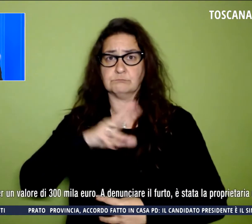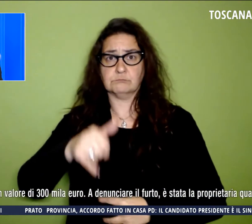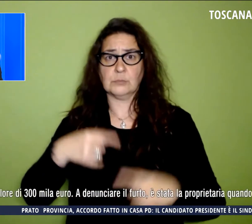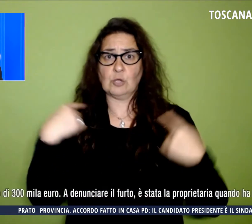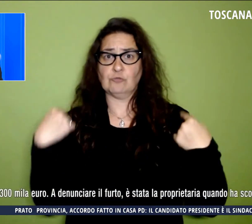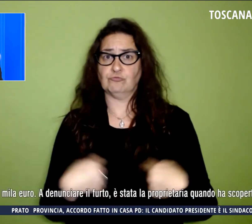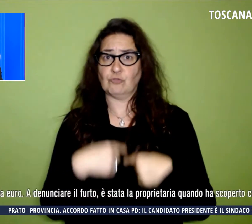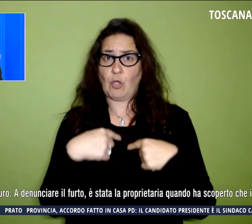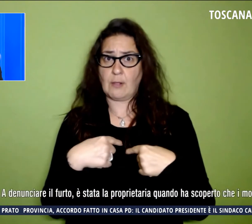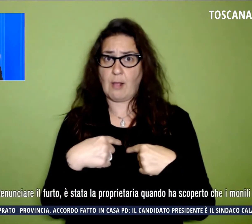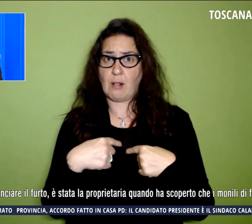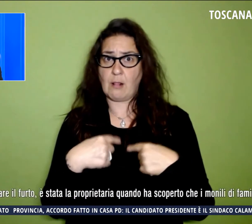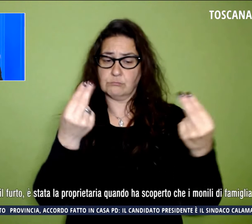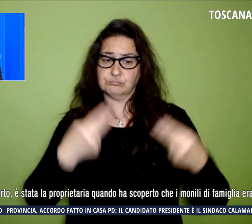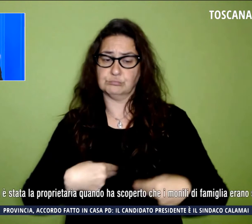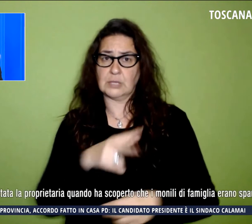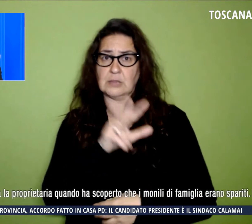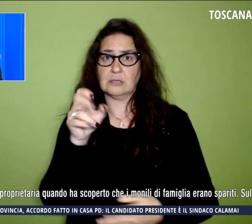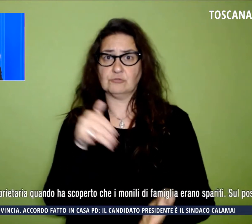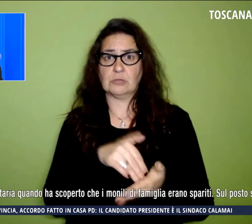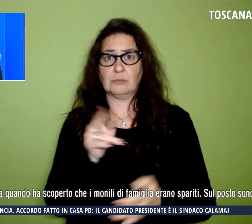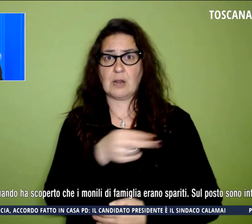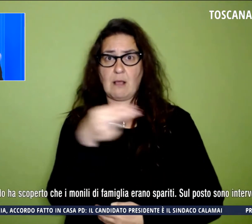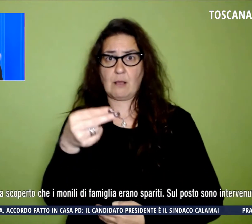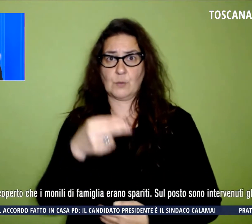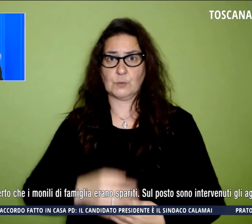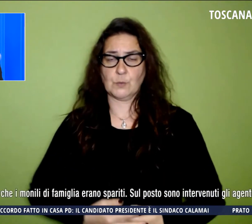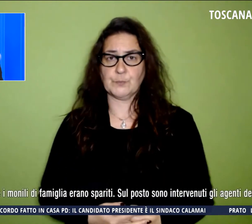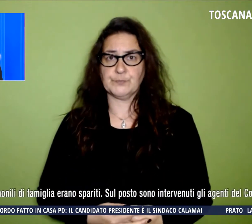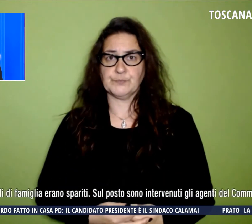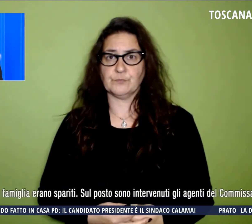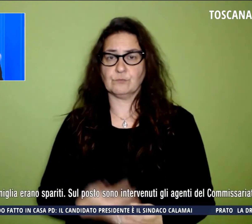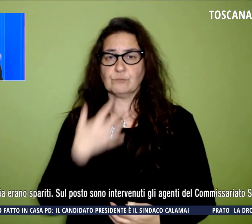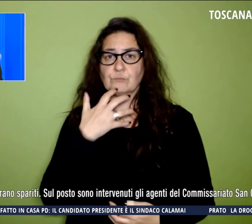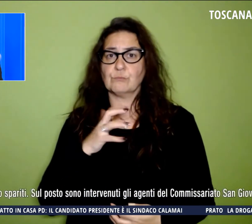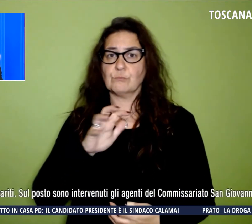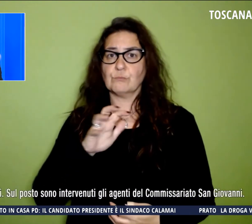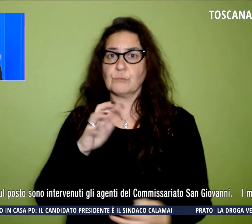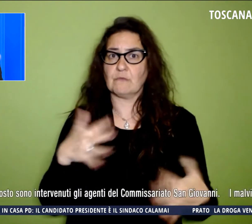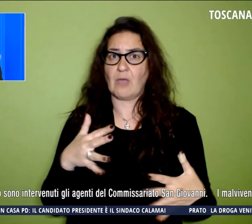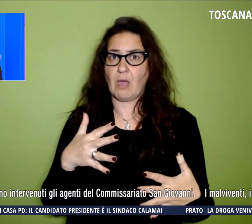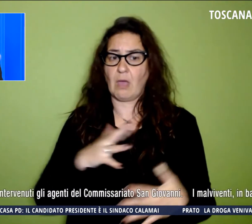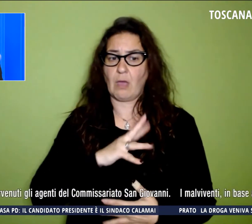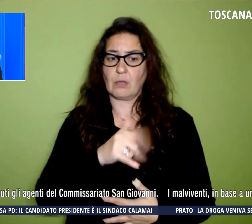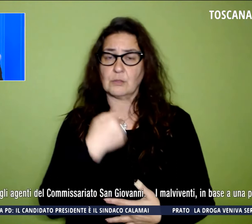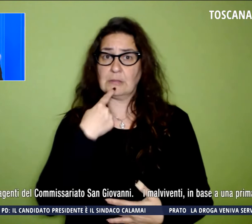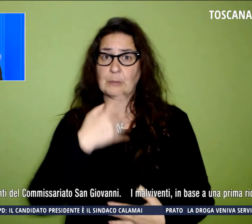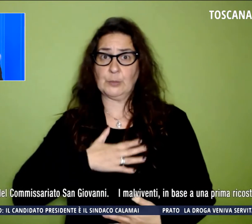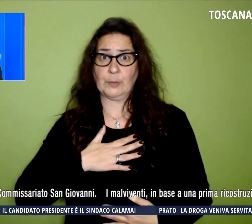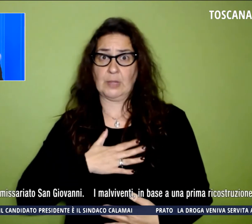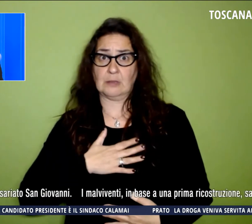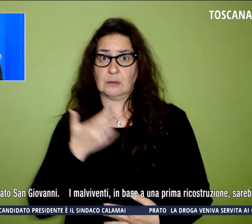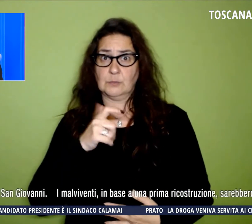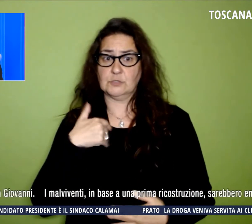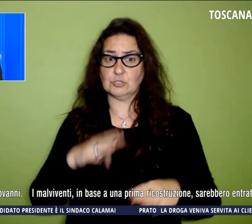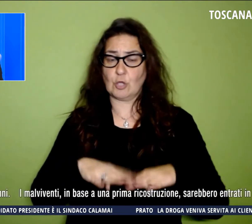valore di 300 mila euro. A denunciare il furto la proprietaria quando ha scoperto che